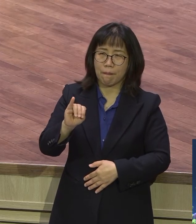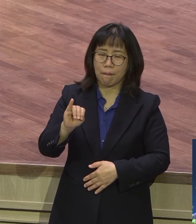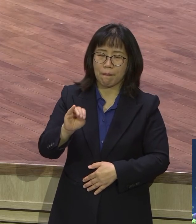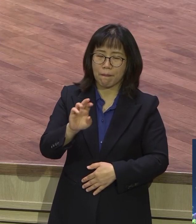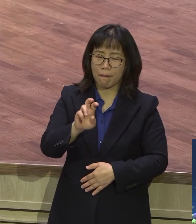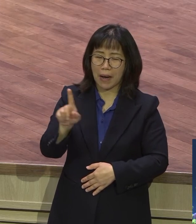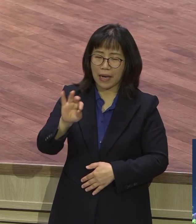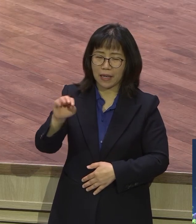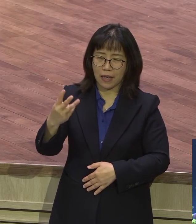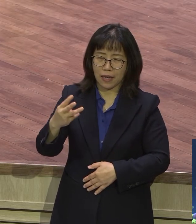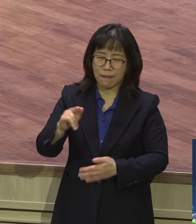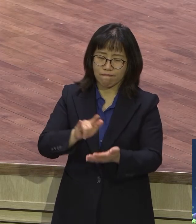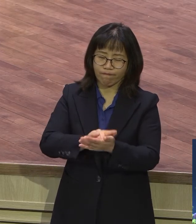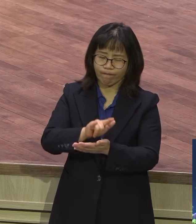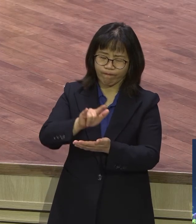비행기 그것도 칼만